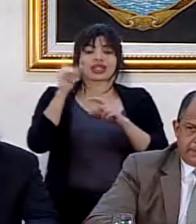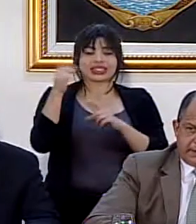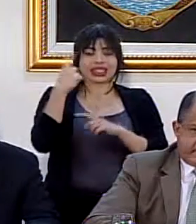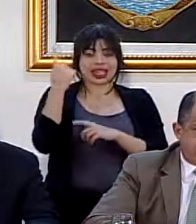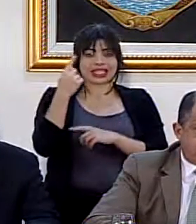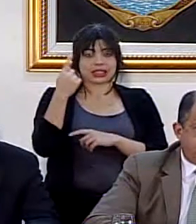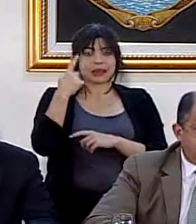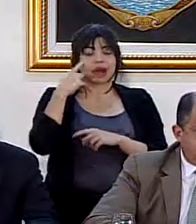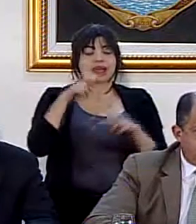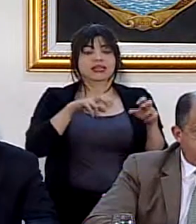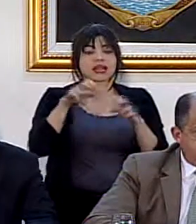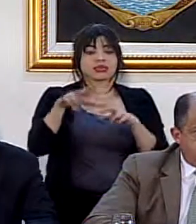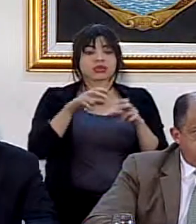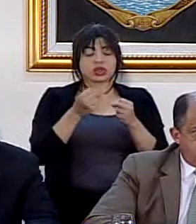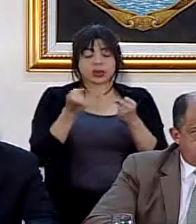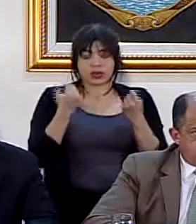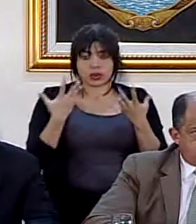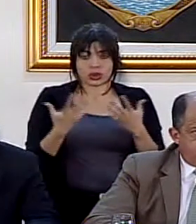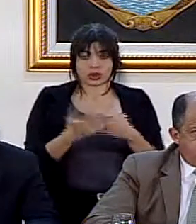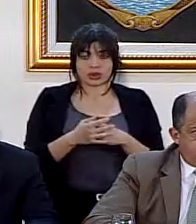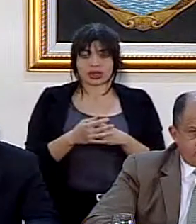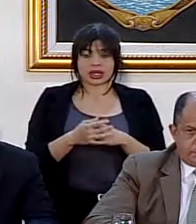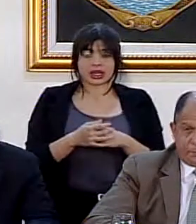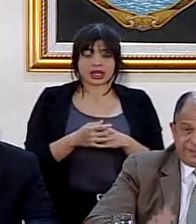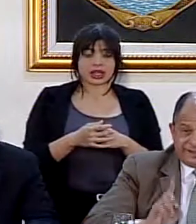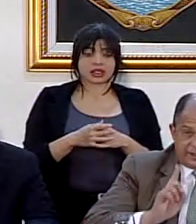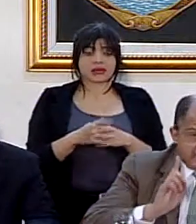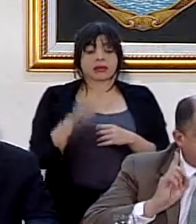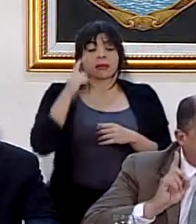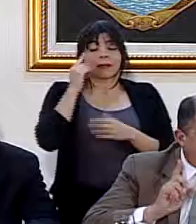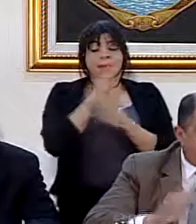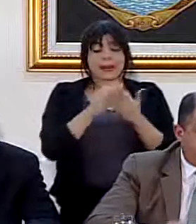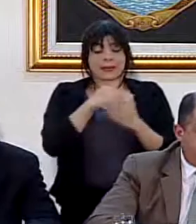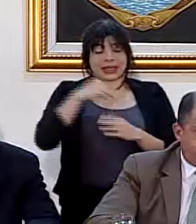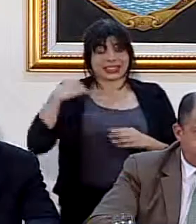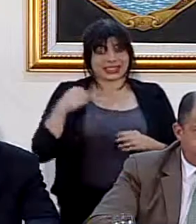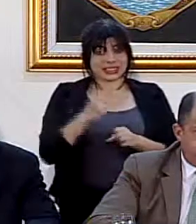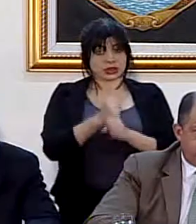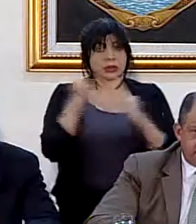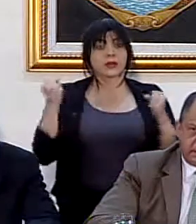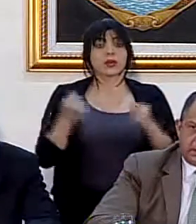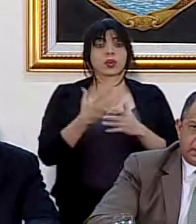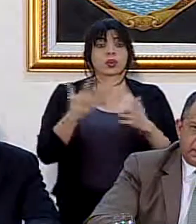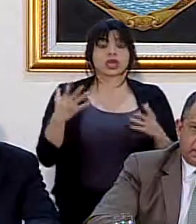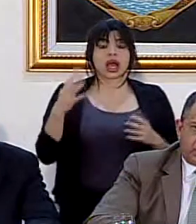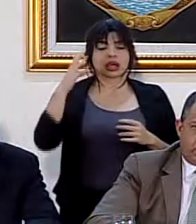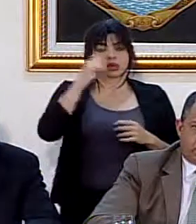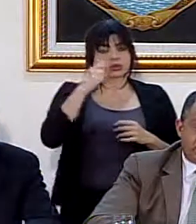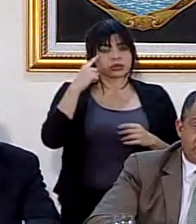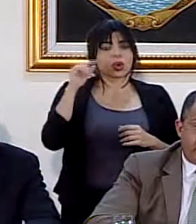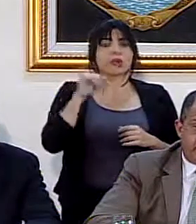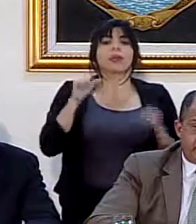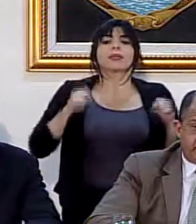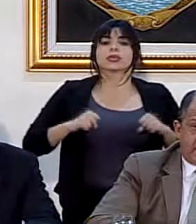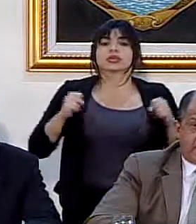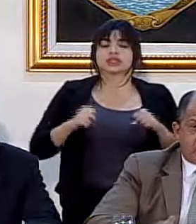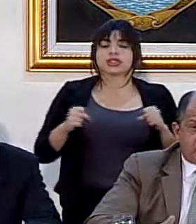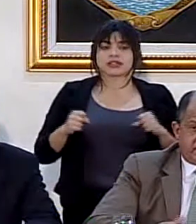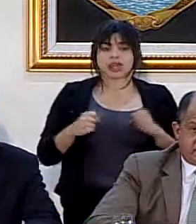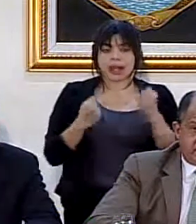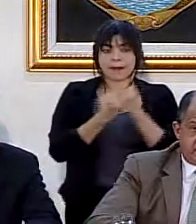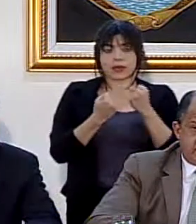para transporte múltiple, que se consideraron por parte del Ministerio de Seguridad Pública como posibles